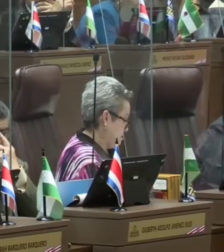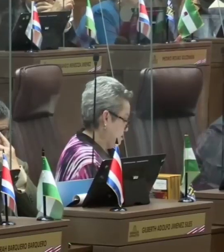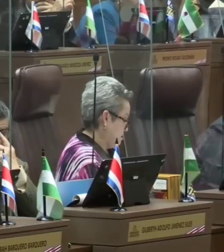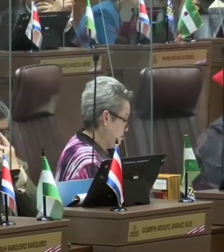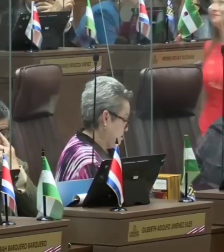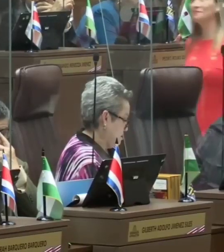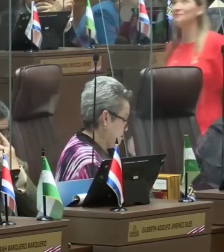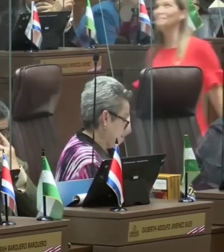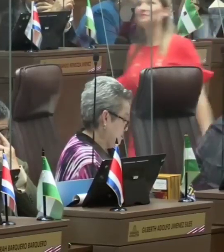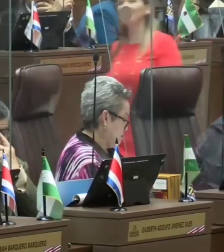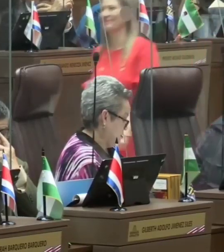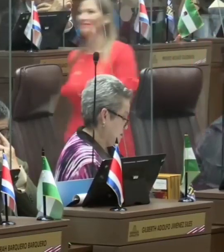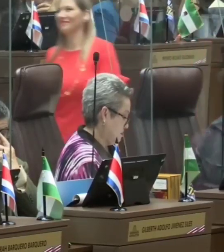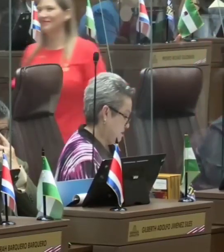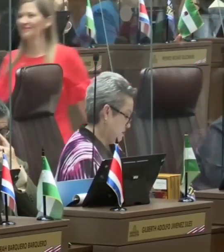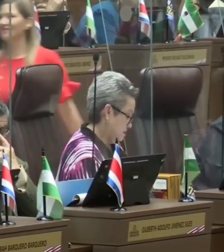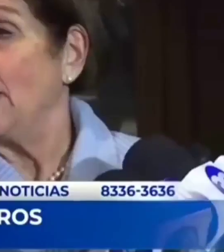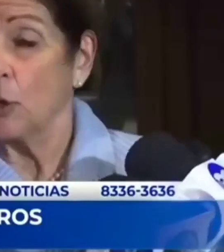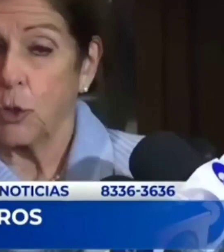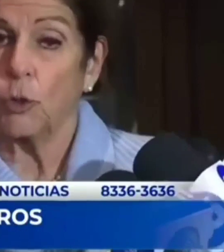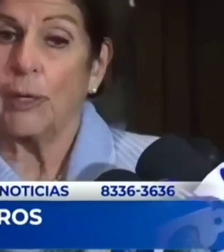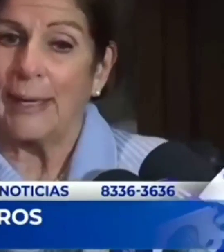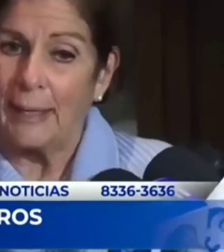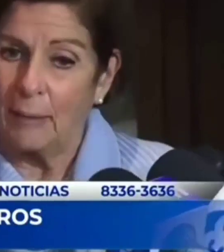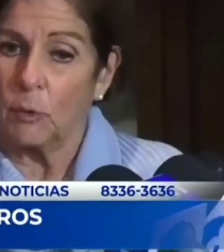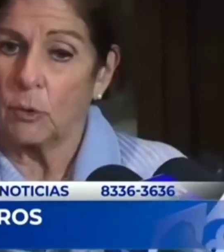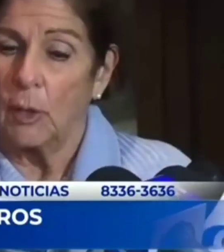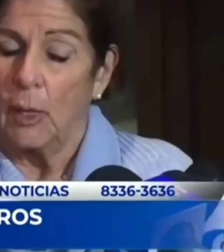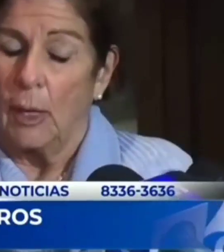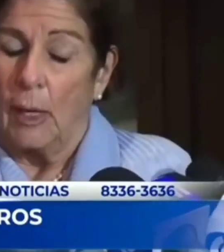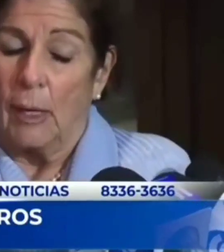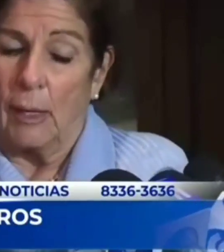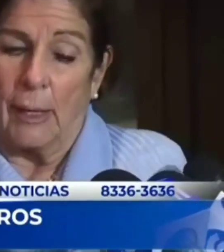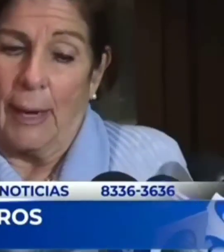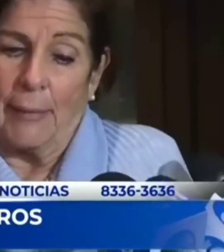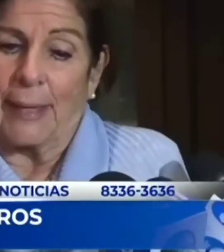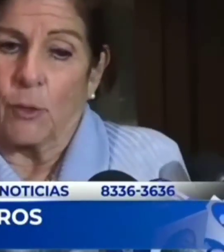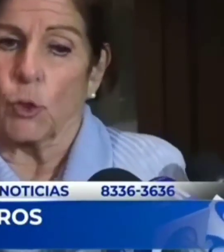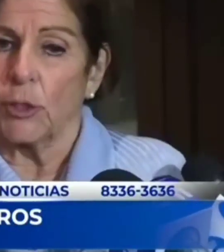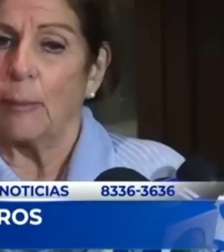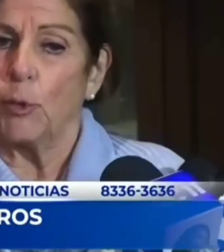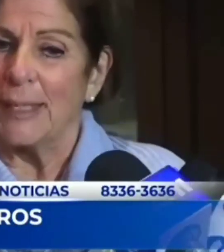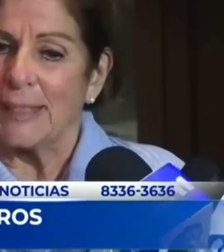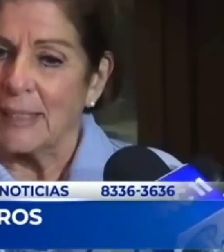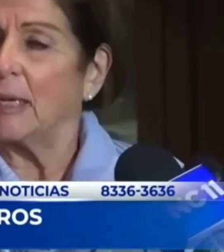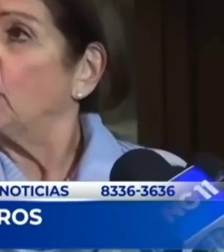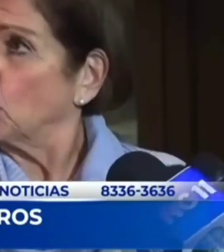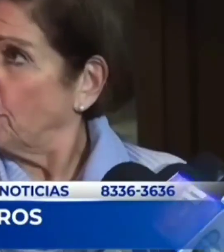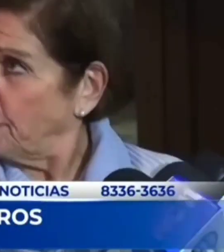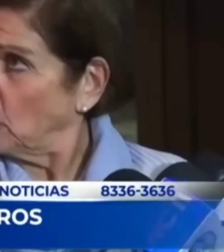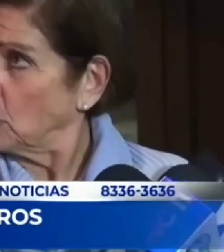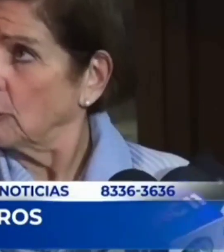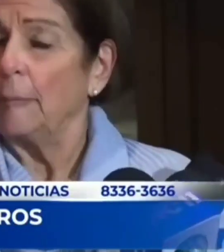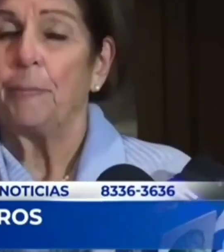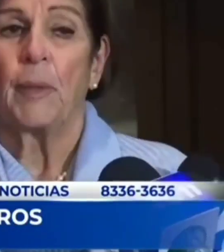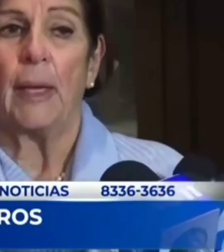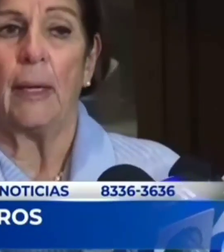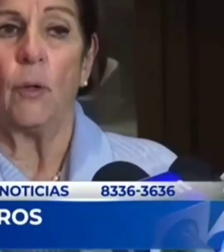tienen, digamos, la sartén por el mango de buscar los 38 votos. Nosotros creemos, a ver, que nosotros tenemos 16 votos